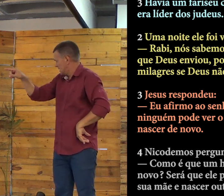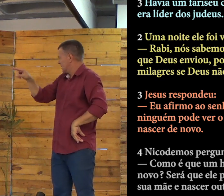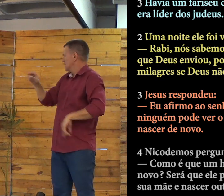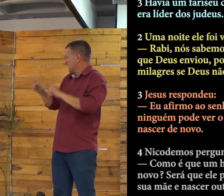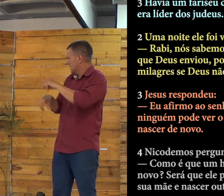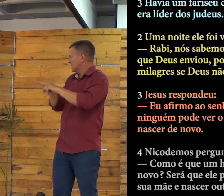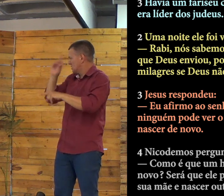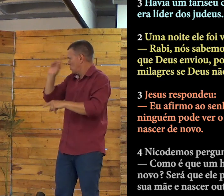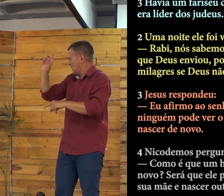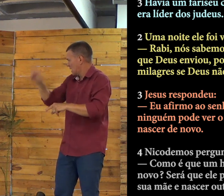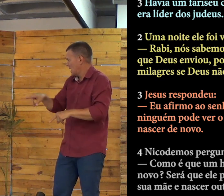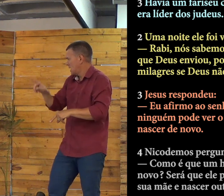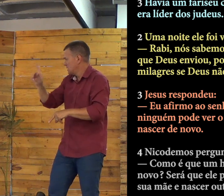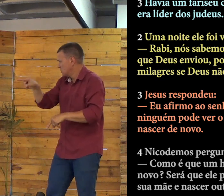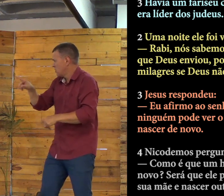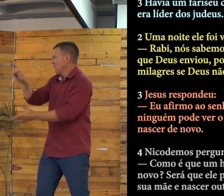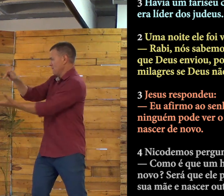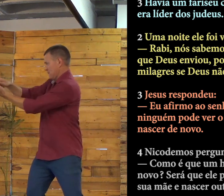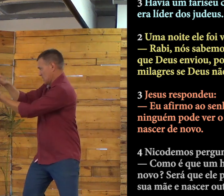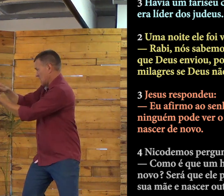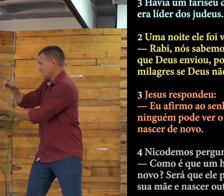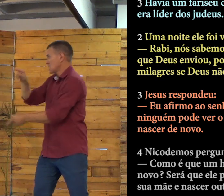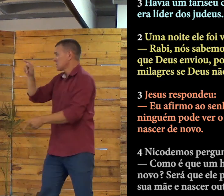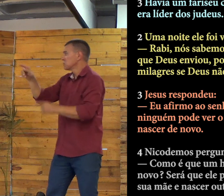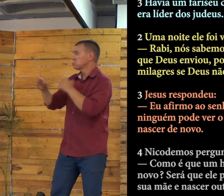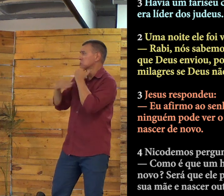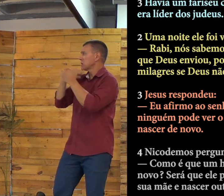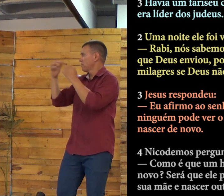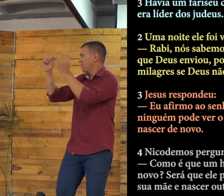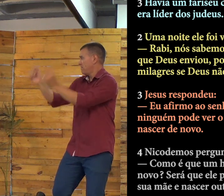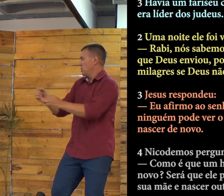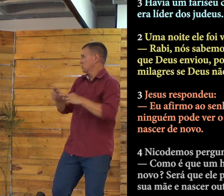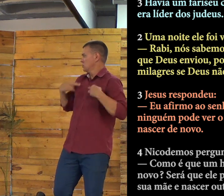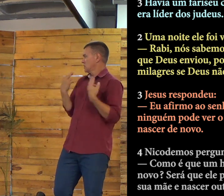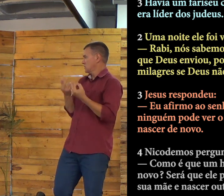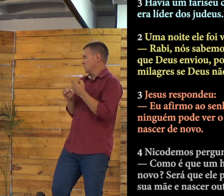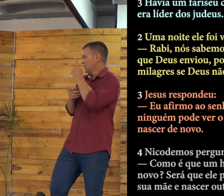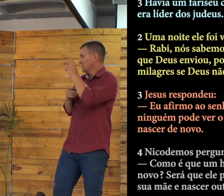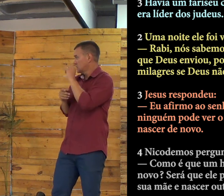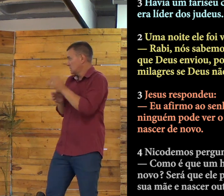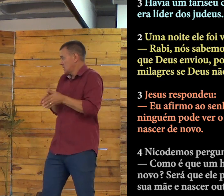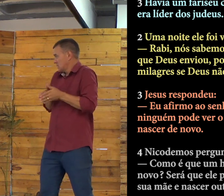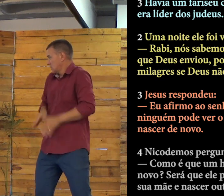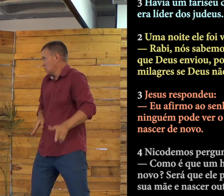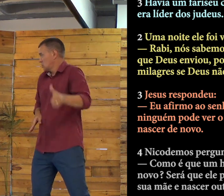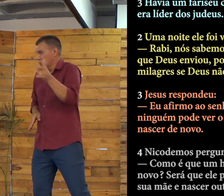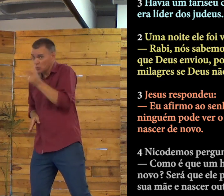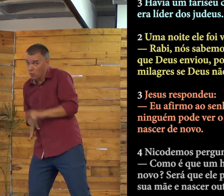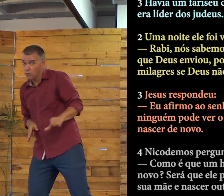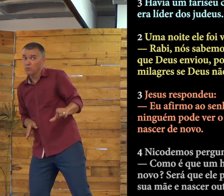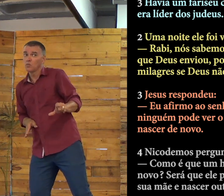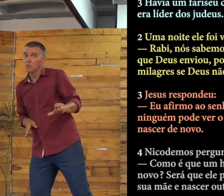afirmo ao Senhor que isso é verdade. Ninguém pode ver o reino de Deus se não nascer de novo.